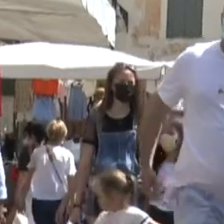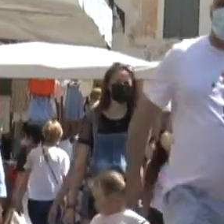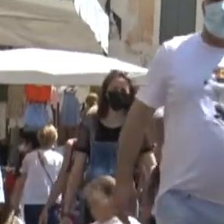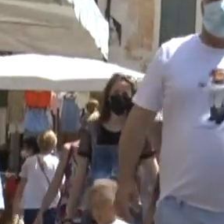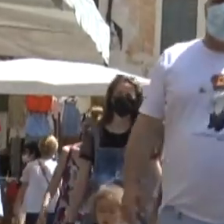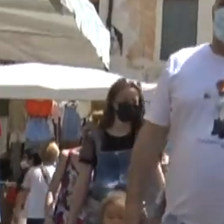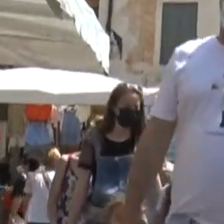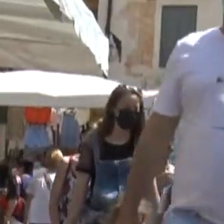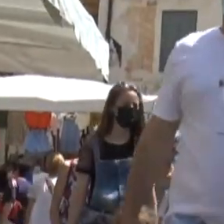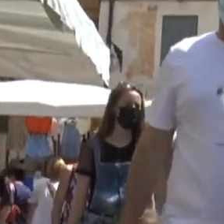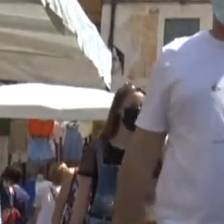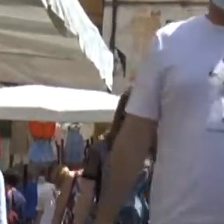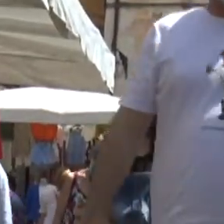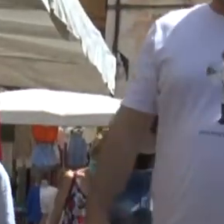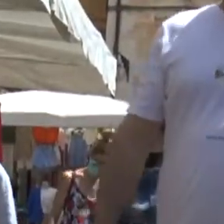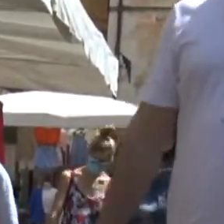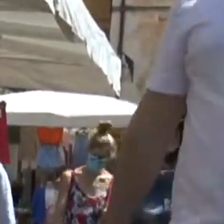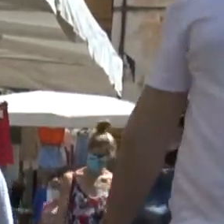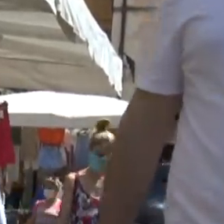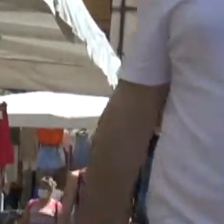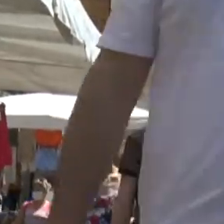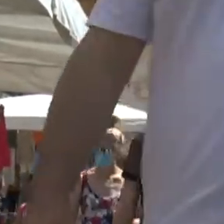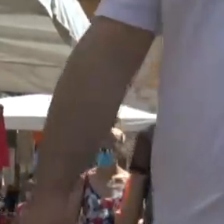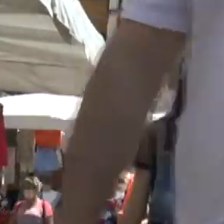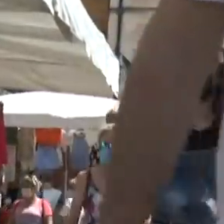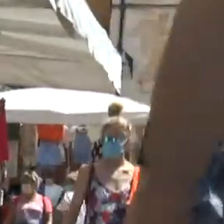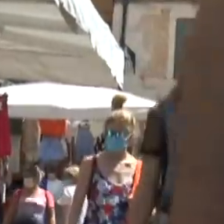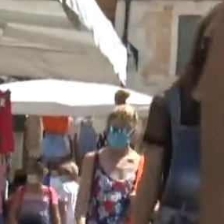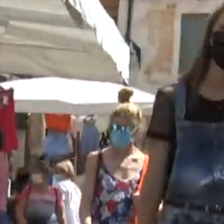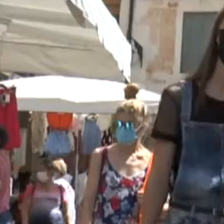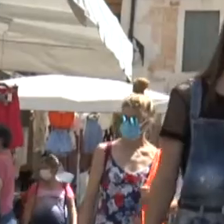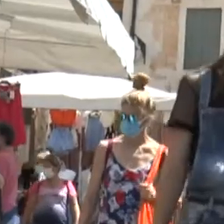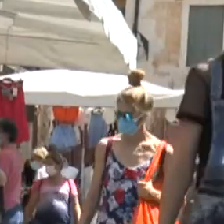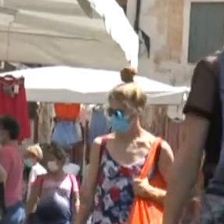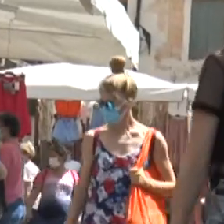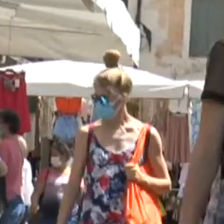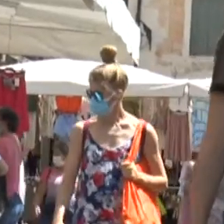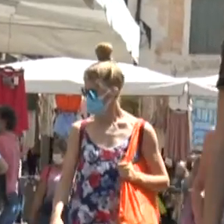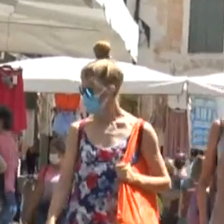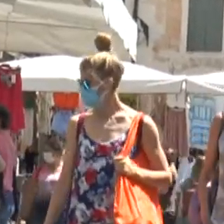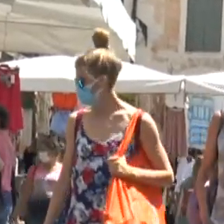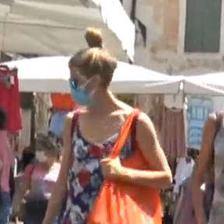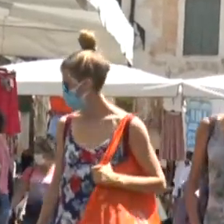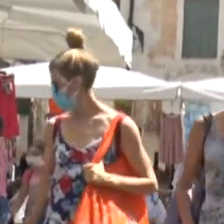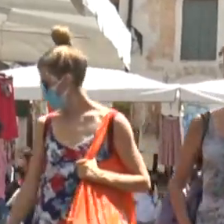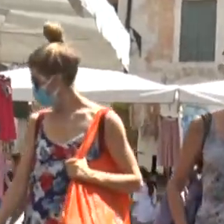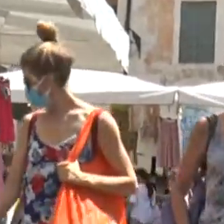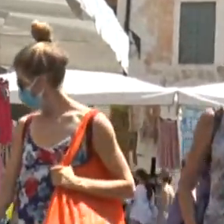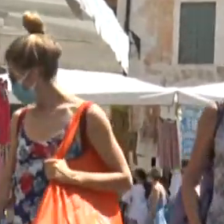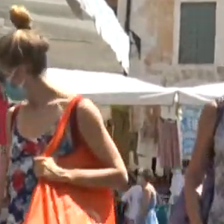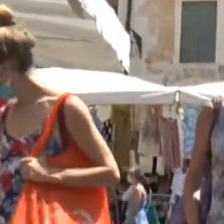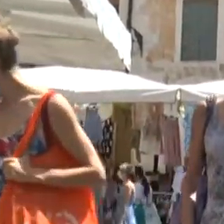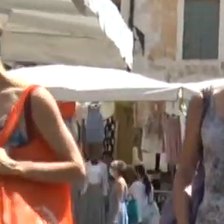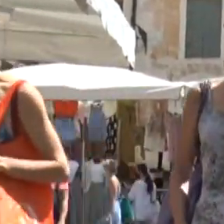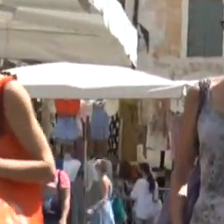Ciao ciao mascherine, il ministro Speranza ha firmato l'ordinanza che sospende l'obbligo di utilizzare le mascherine all'aperto e la notizia viene